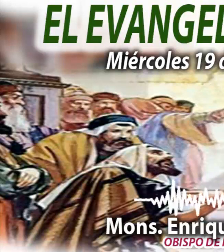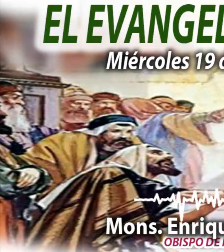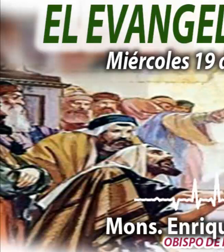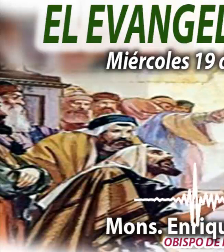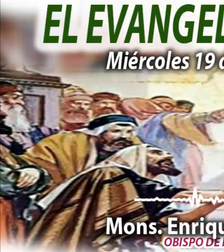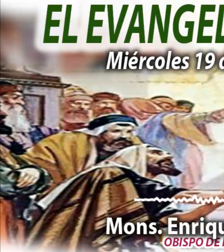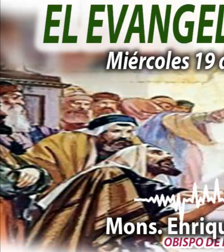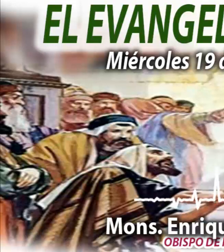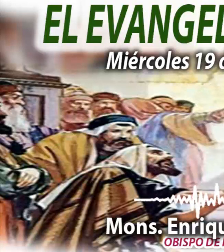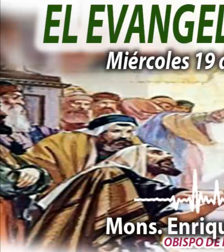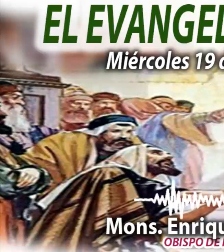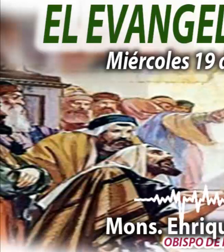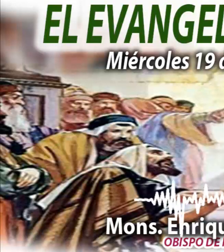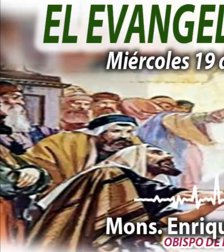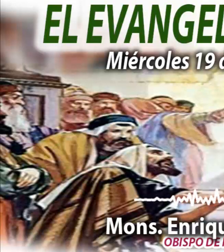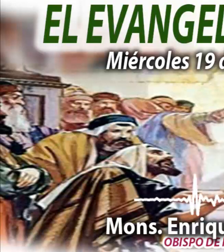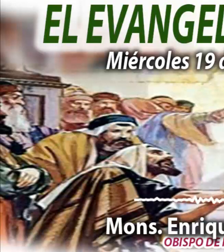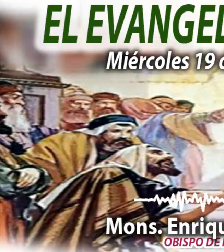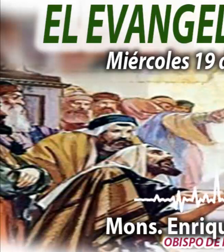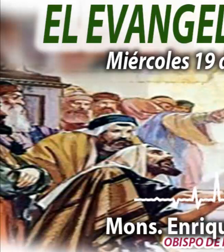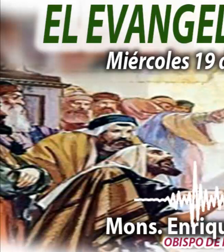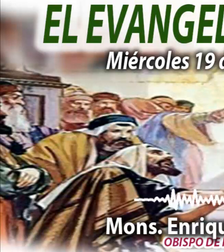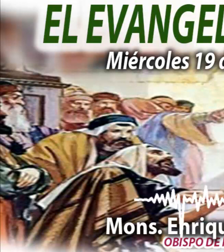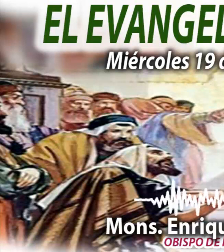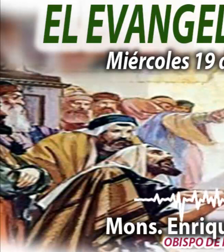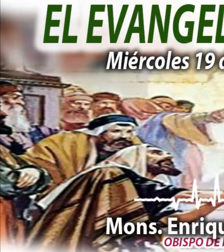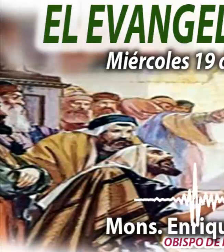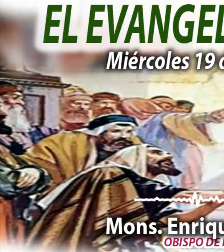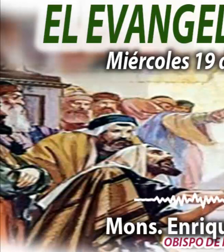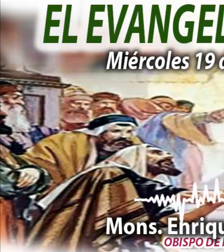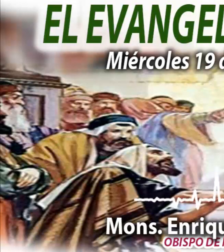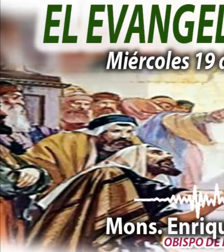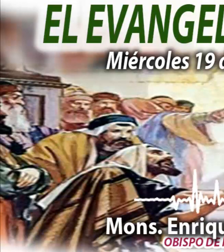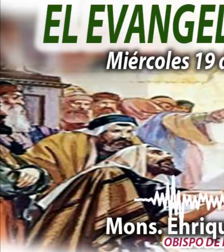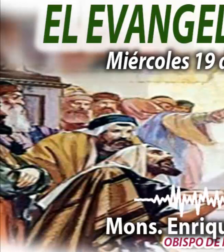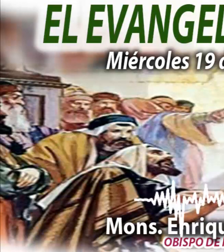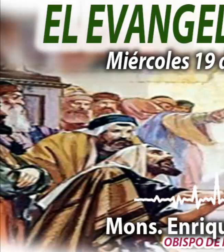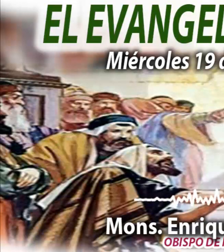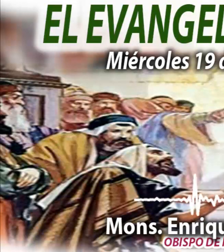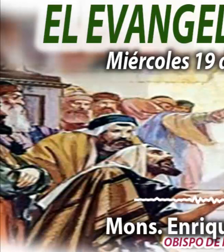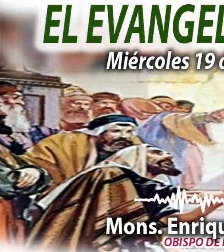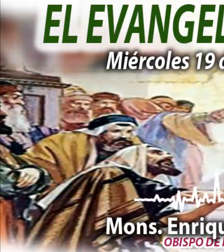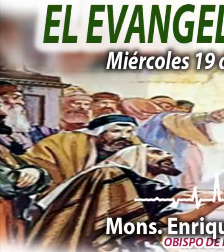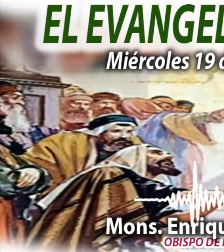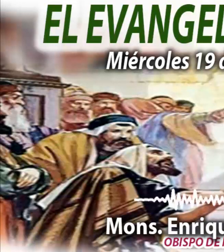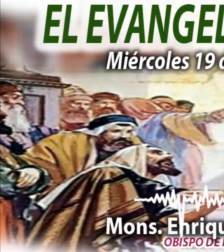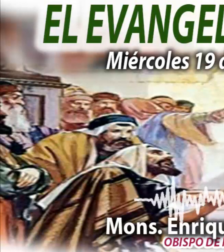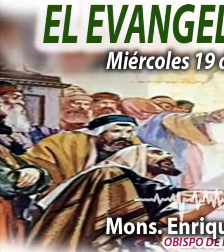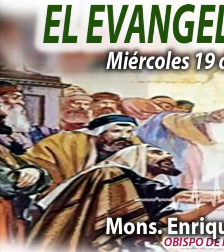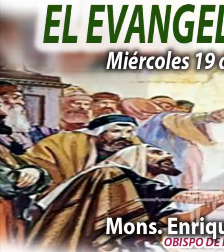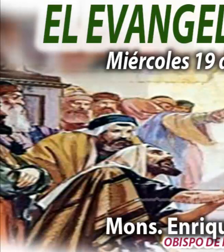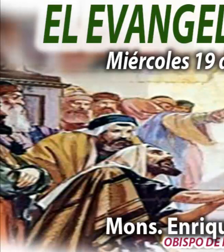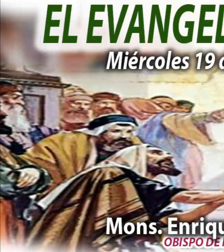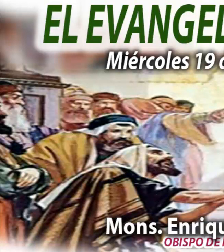El Evangelio del Día, en voz de Monseñor Enrique Díaz, a través de Radio María, Voz de